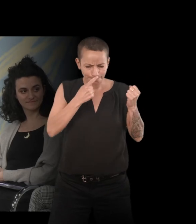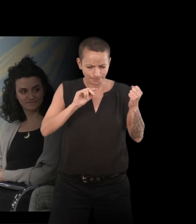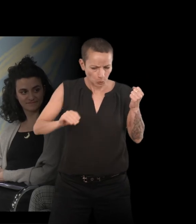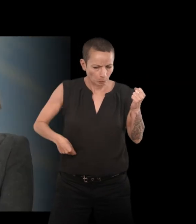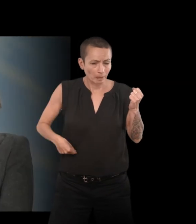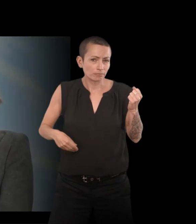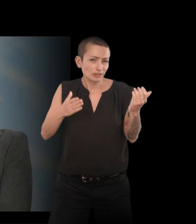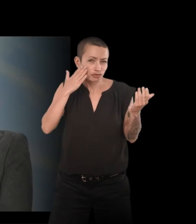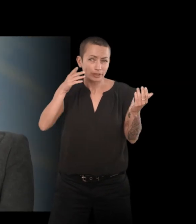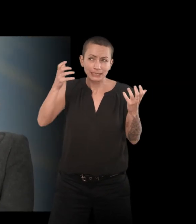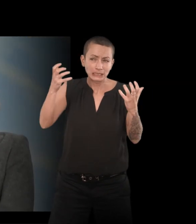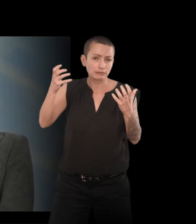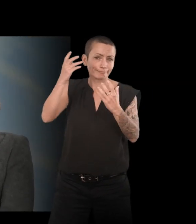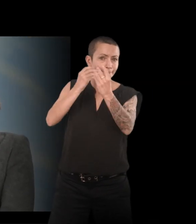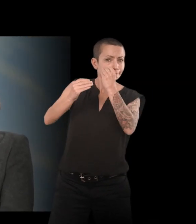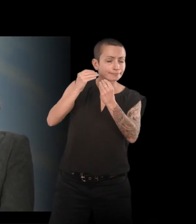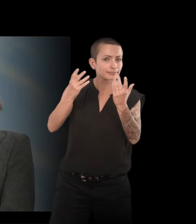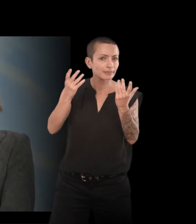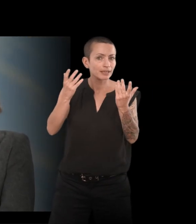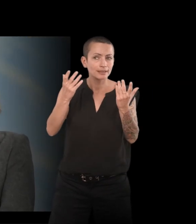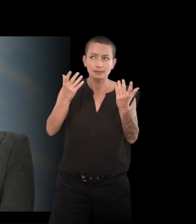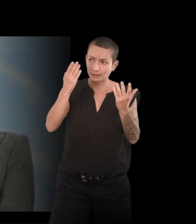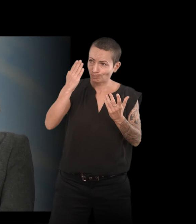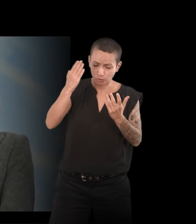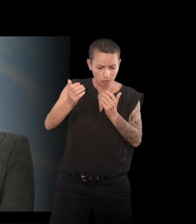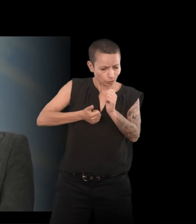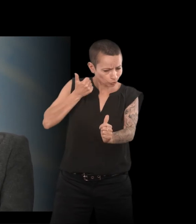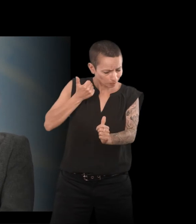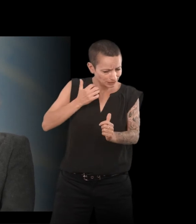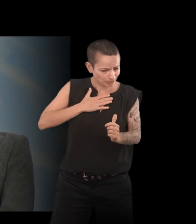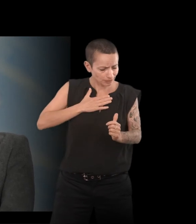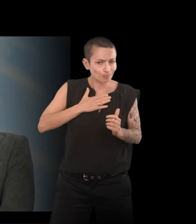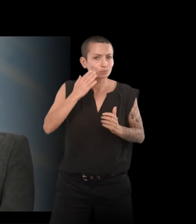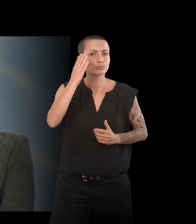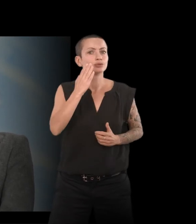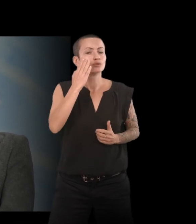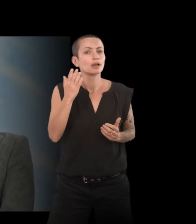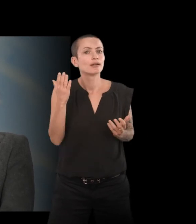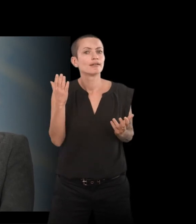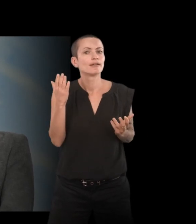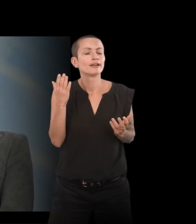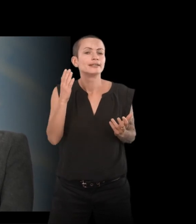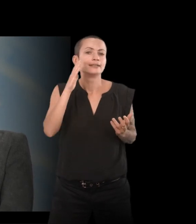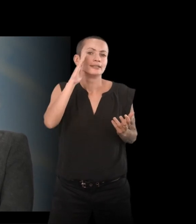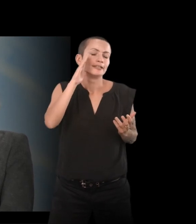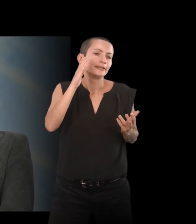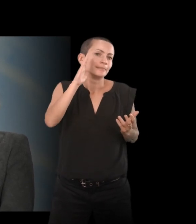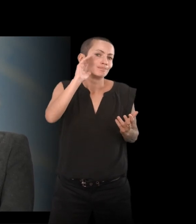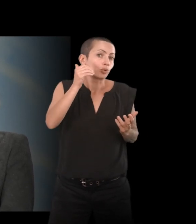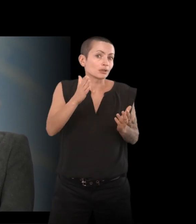veulent prendre soin de moi. Et en même temps, on a besoin de retrouver des parts d'autonomie. Et c'est pour ça qu'écrire ce livre m'a